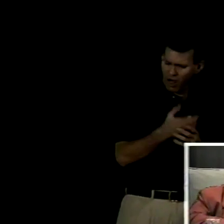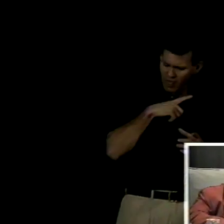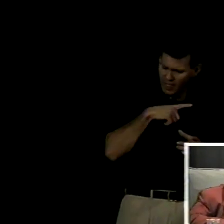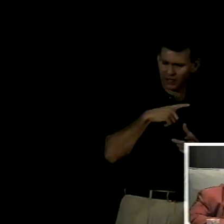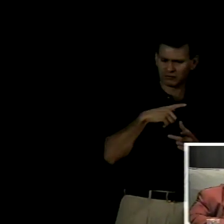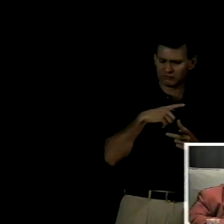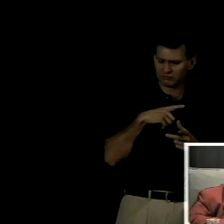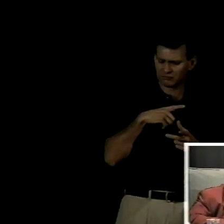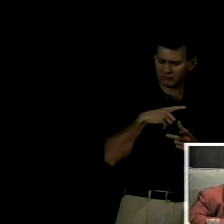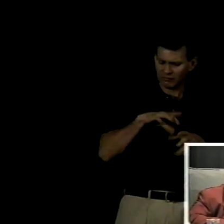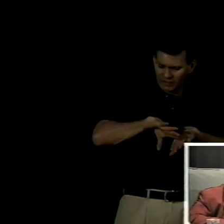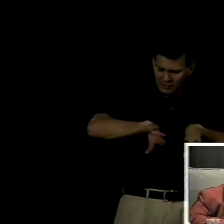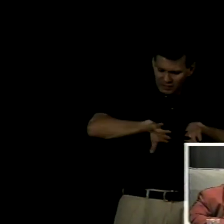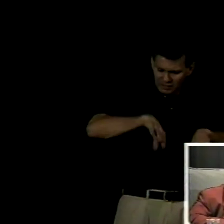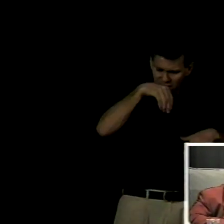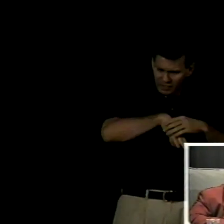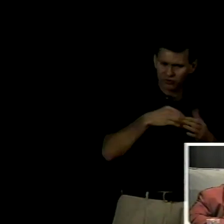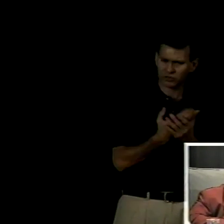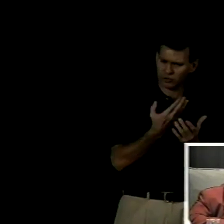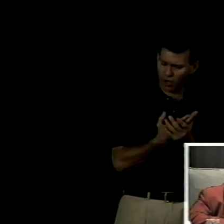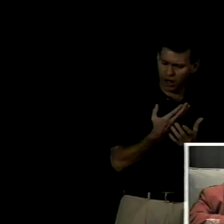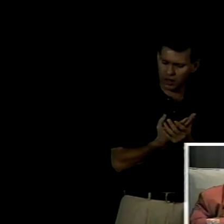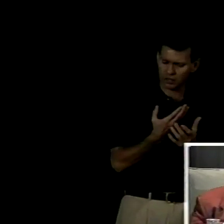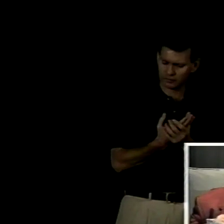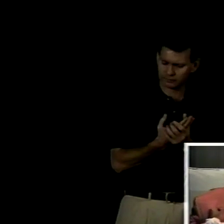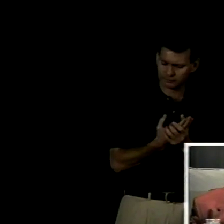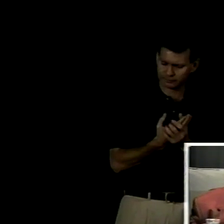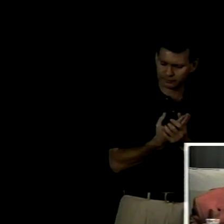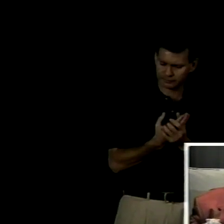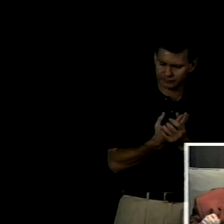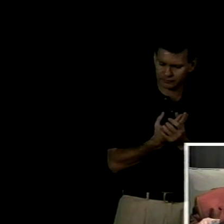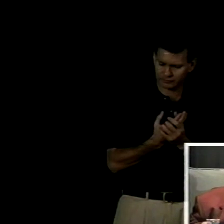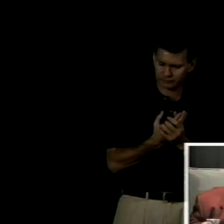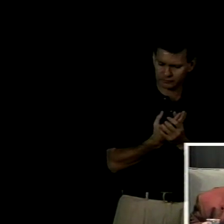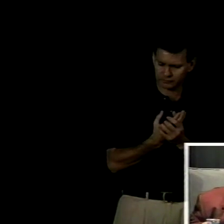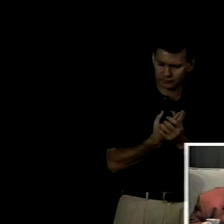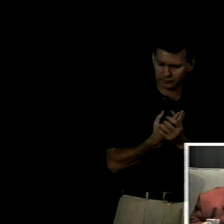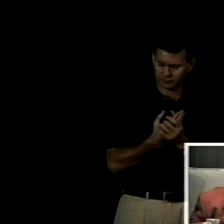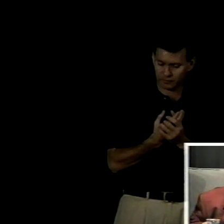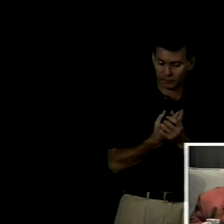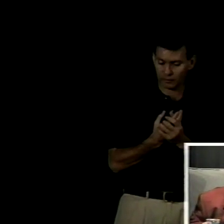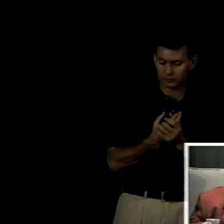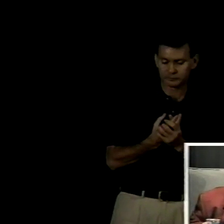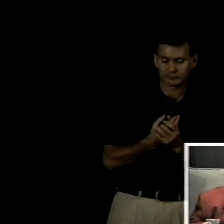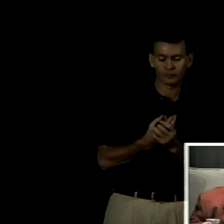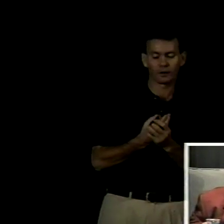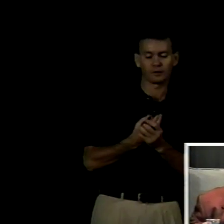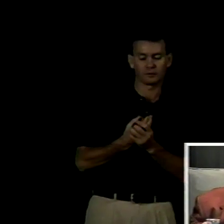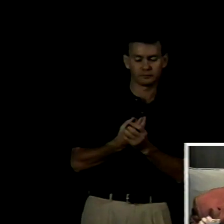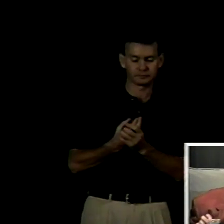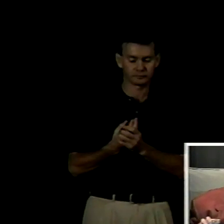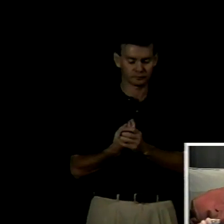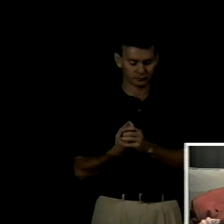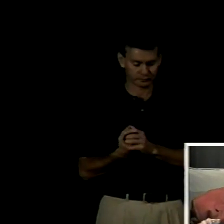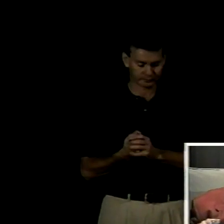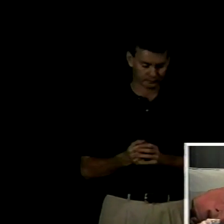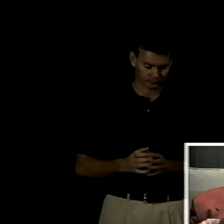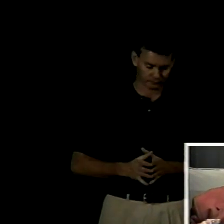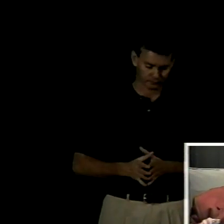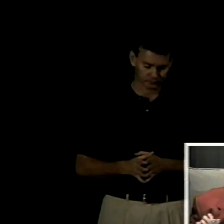en la medida de que en la escuela se promueven ciertas funcionalidades culturales que no son específicas de culturas ágrafas así